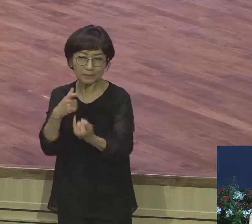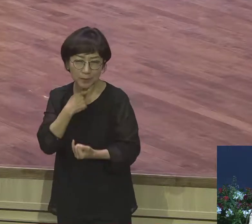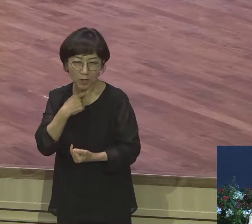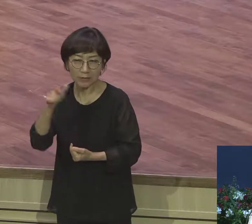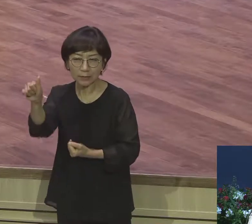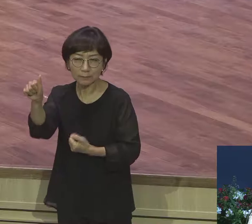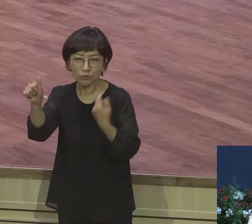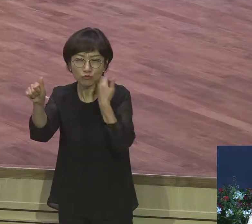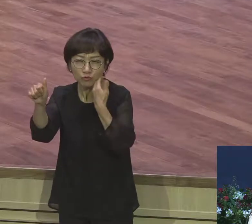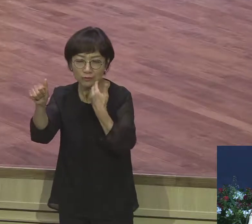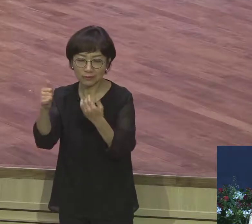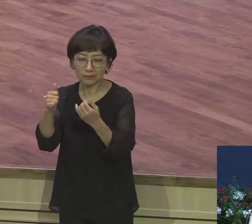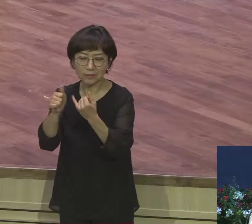생각이 없어야 된다니까